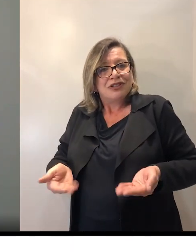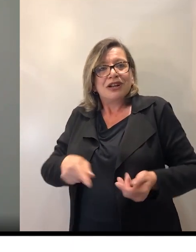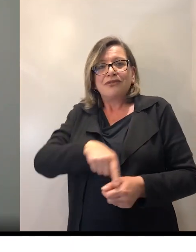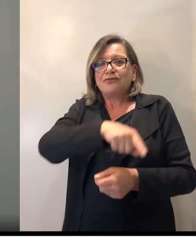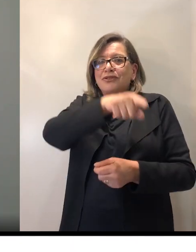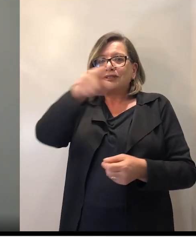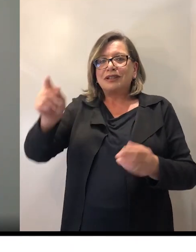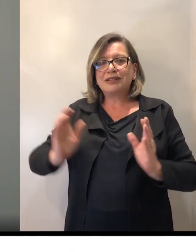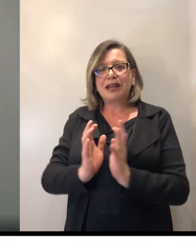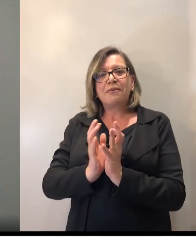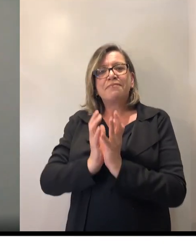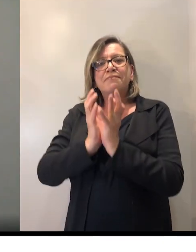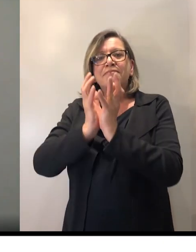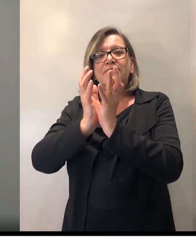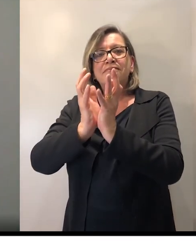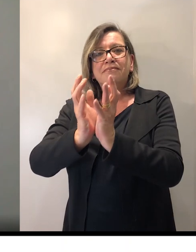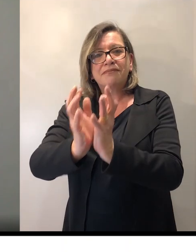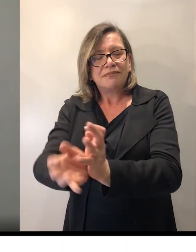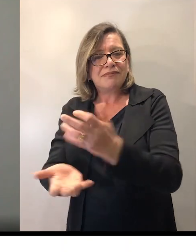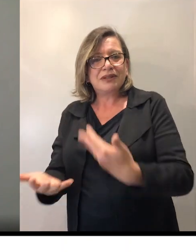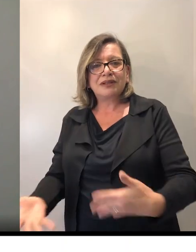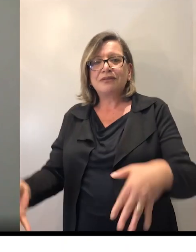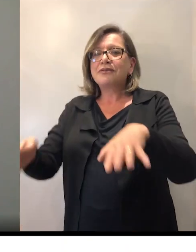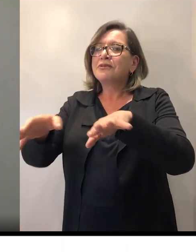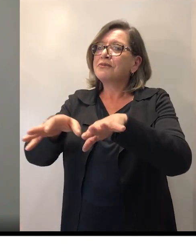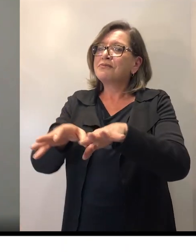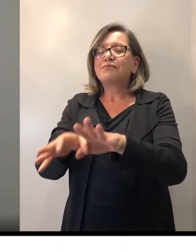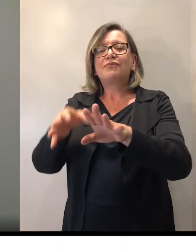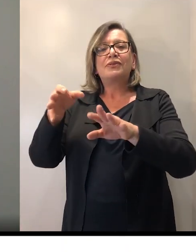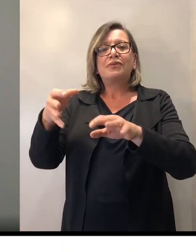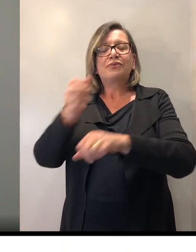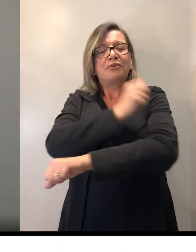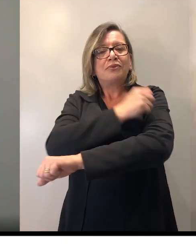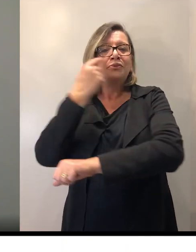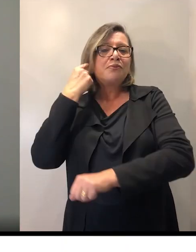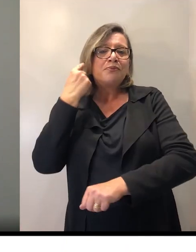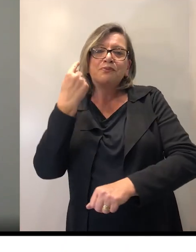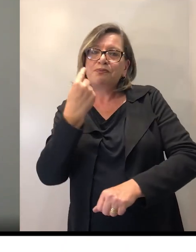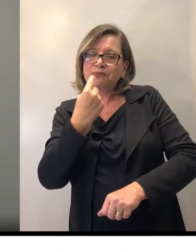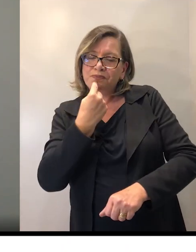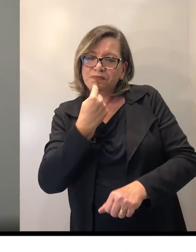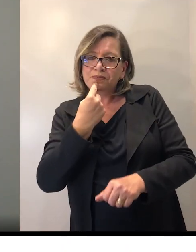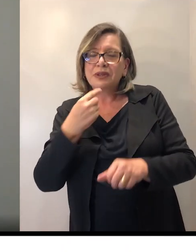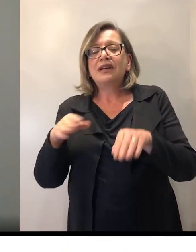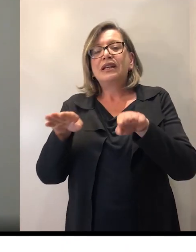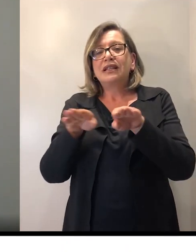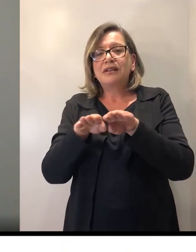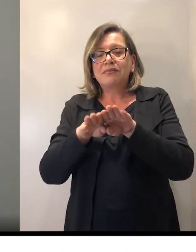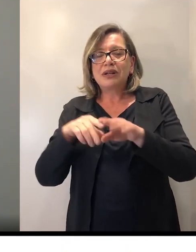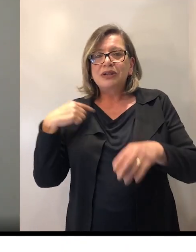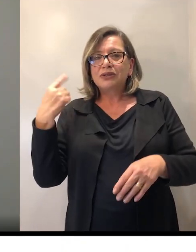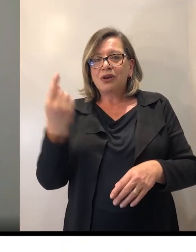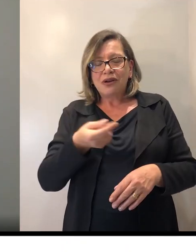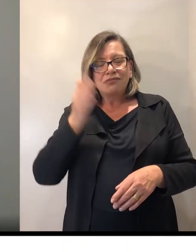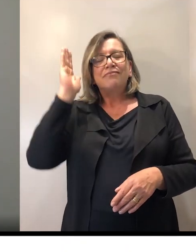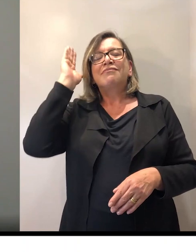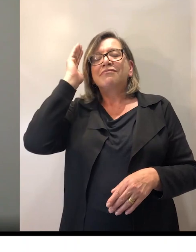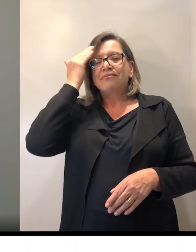efetivamente da inclusão do aluno surdo, e que a gente consiga compreender essa inclusão do aluno